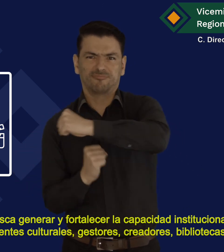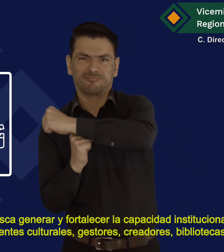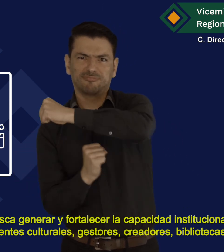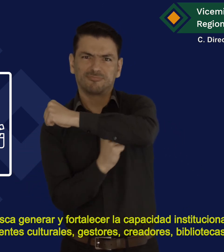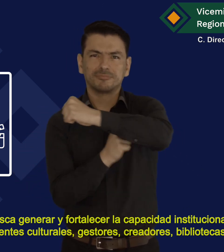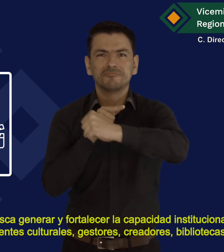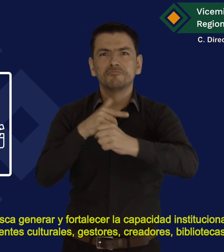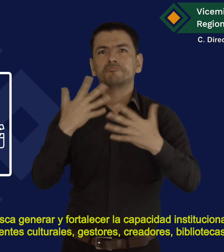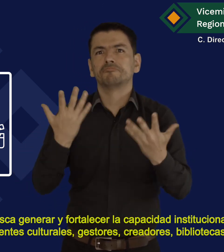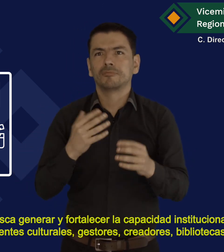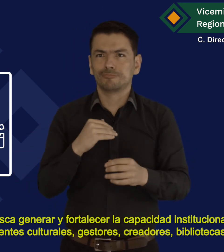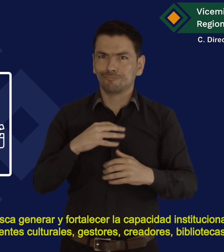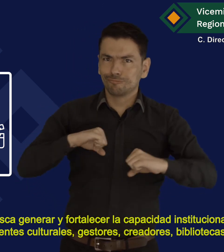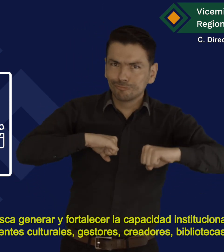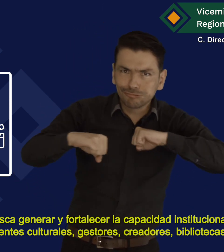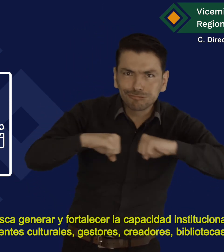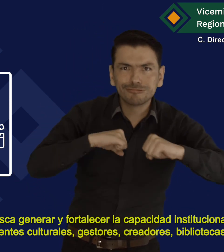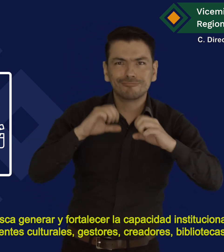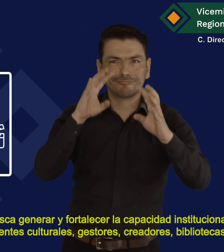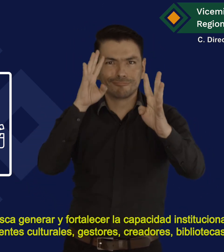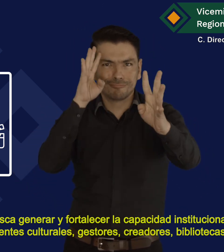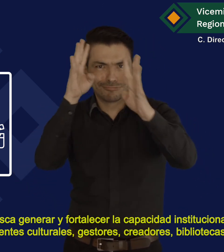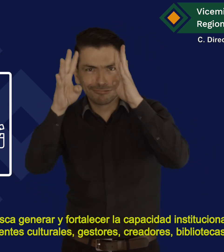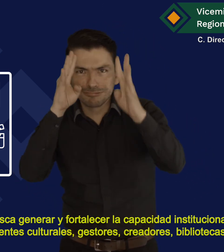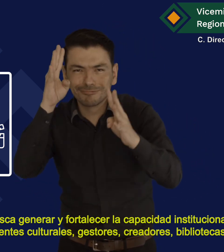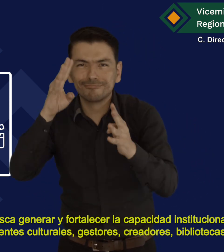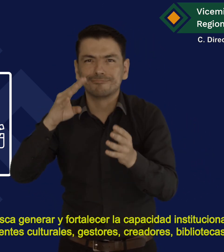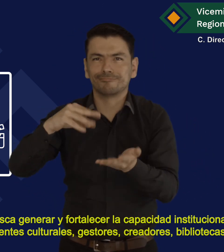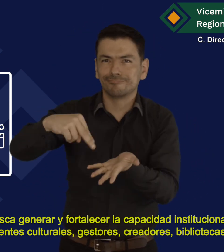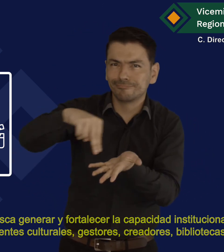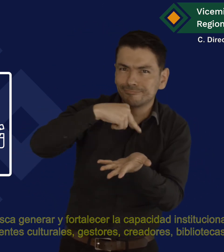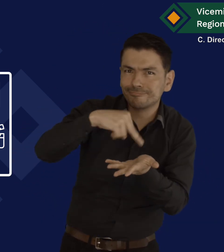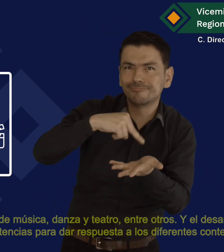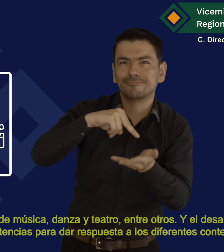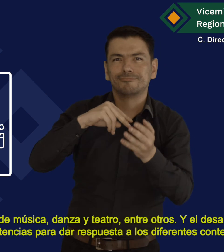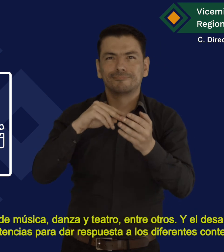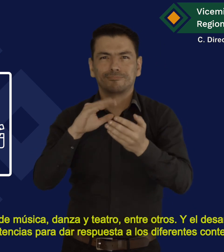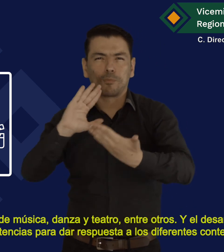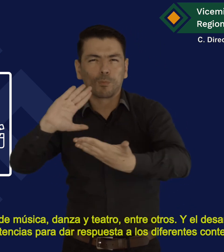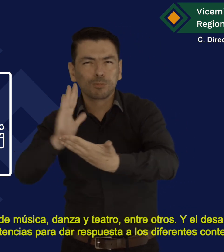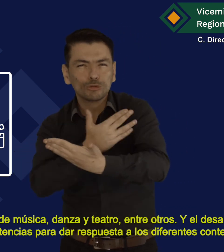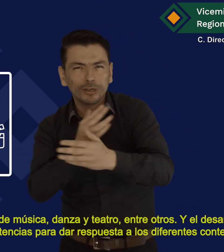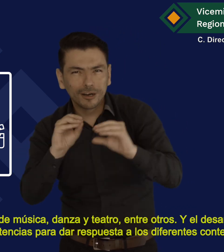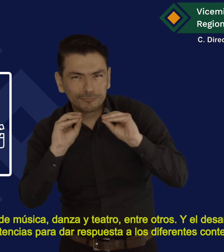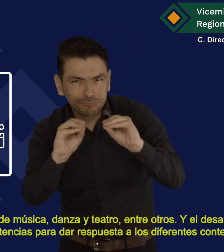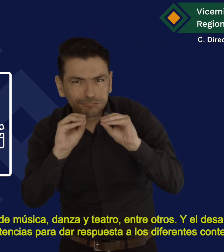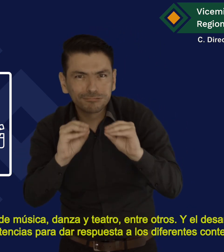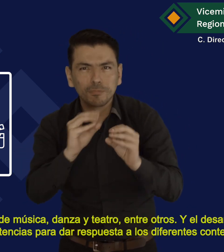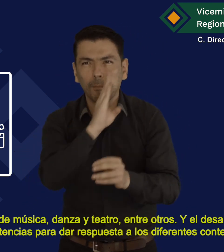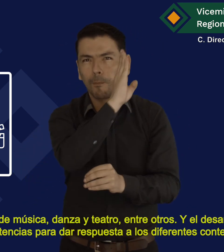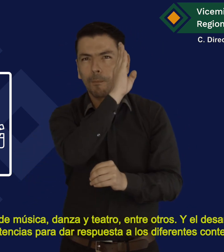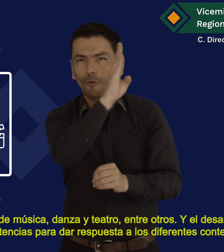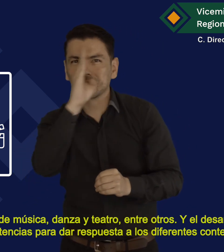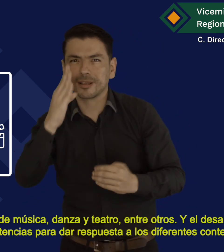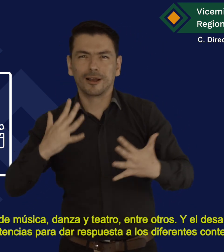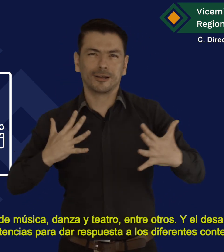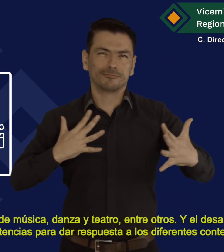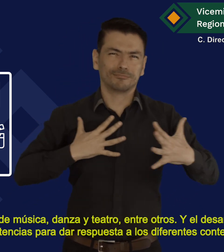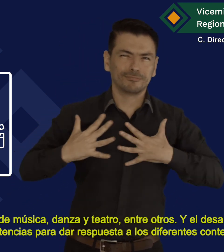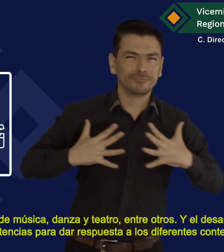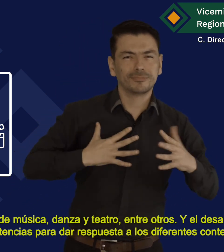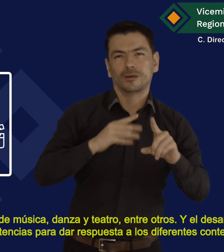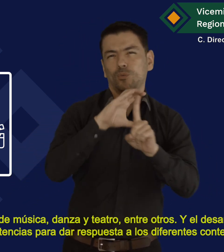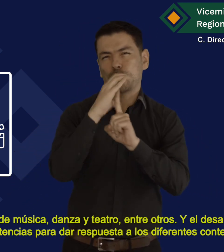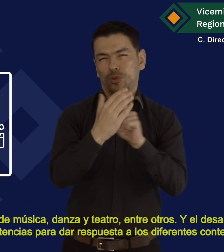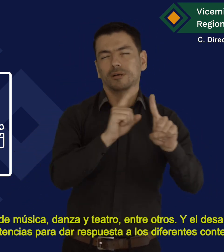institucional en agentes culturales, gestores, creadores, bibliotecas, escuelas de música, danza y teatro, entre